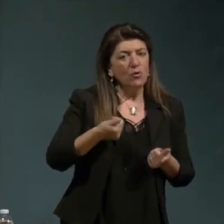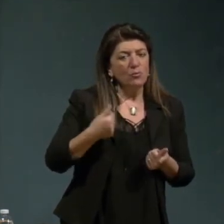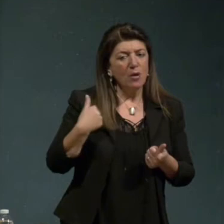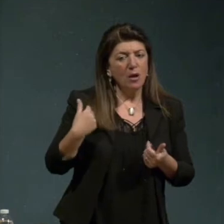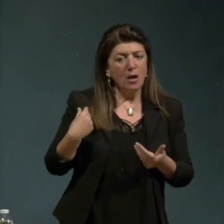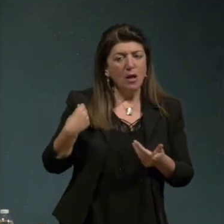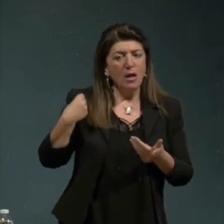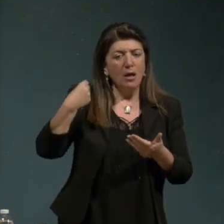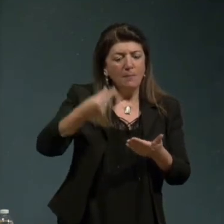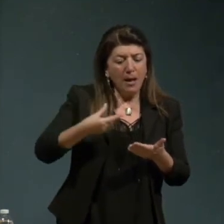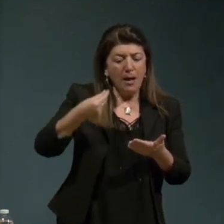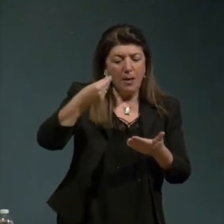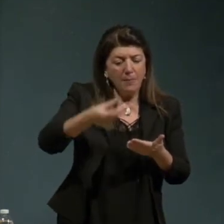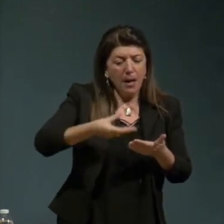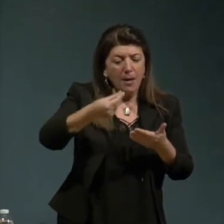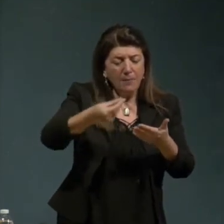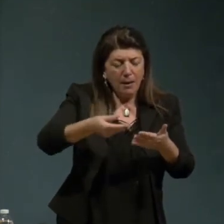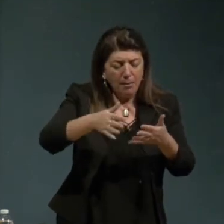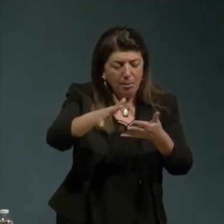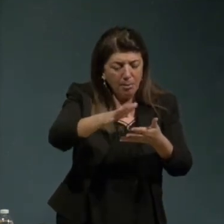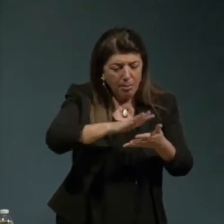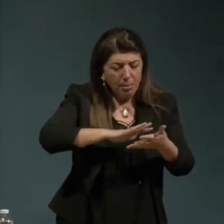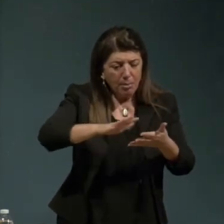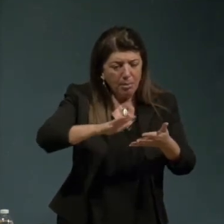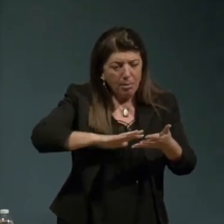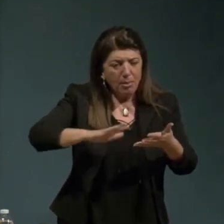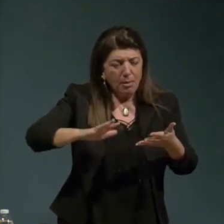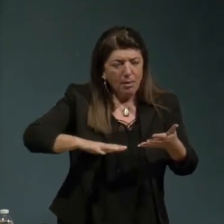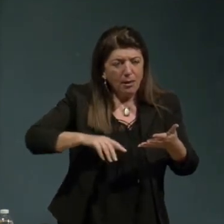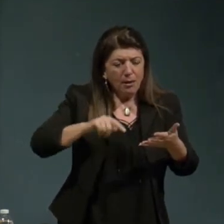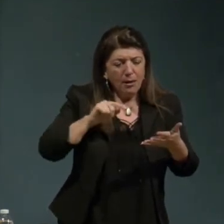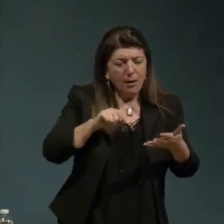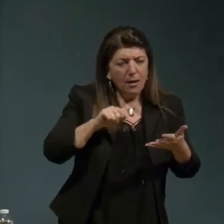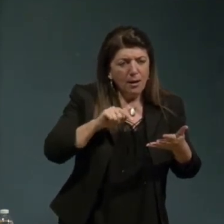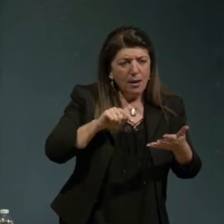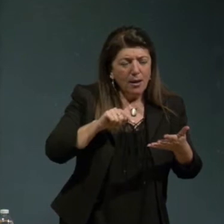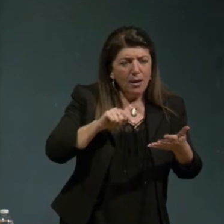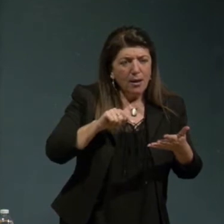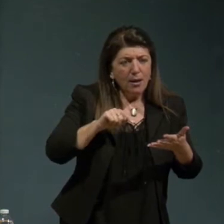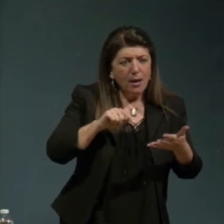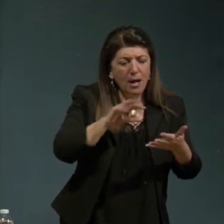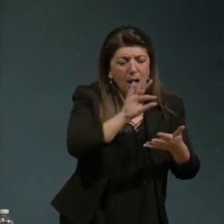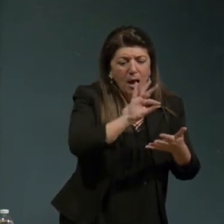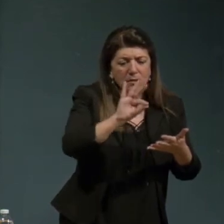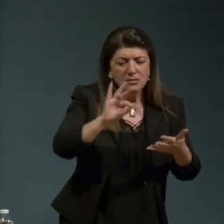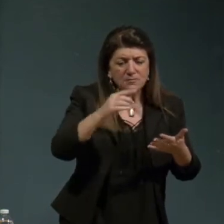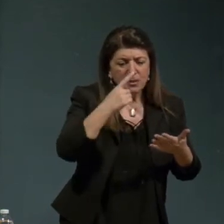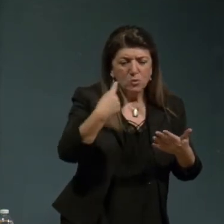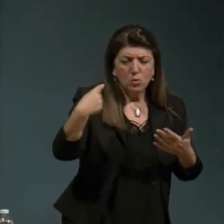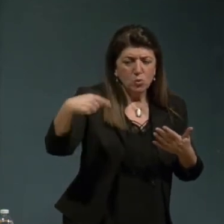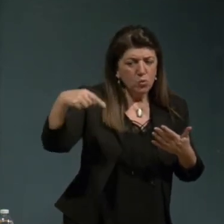-occidentale che le rasghe le aspetti negativi